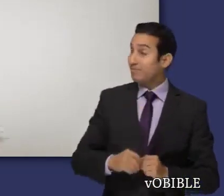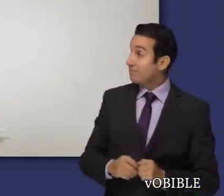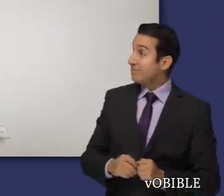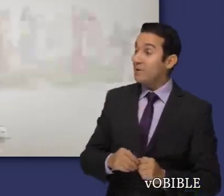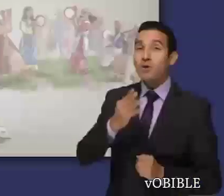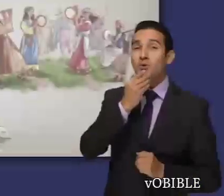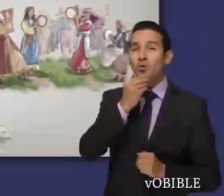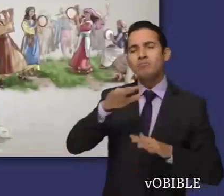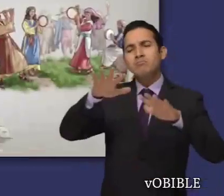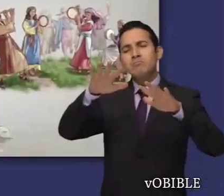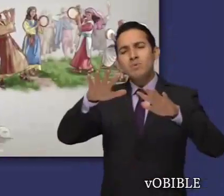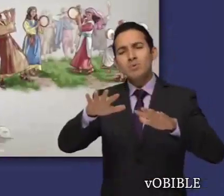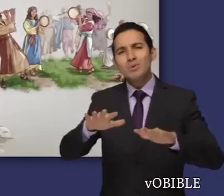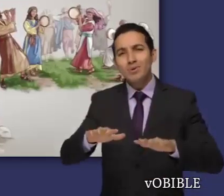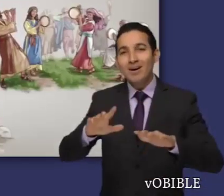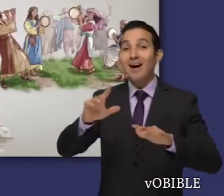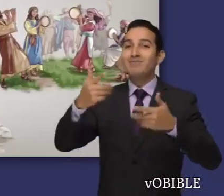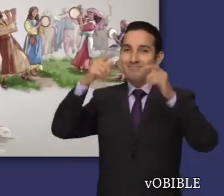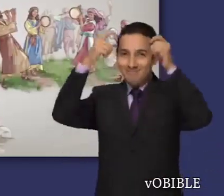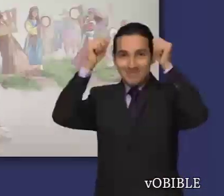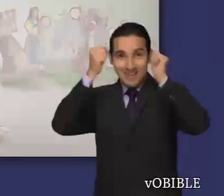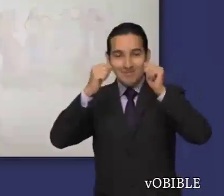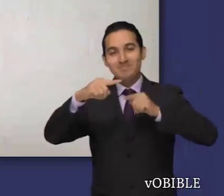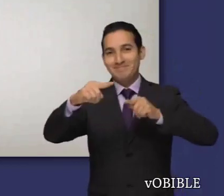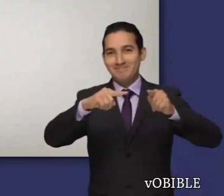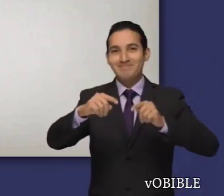los israelitas viven felices bajo el gobierno de Salomón.